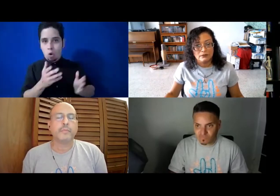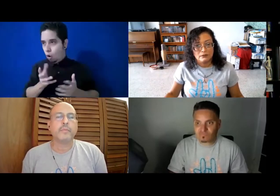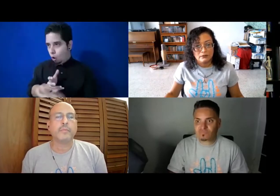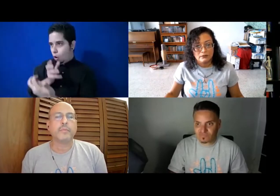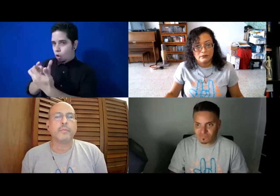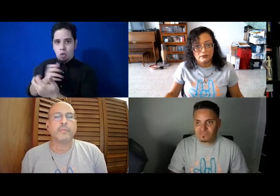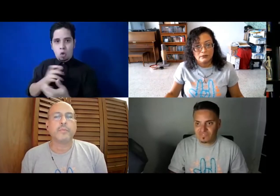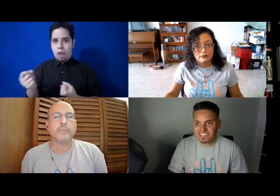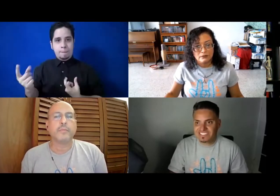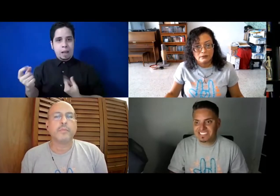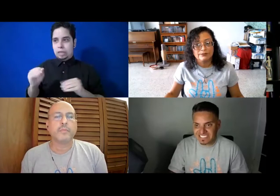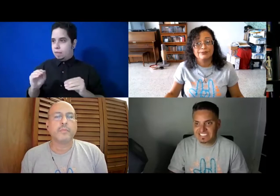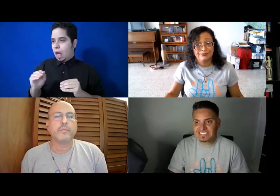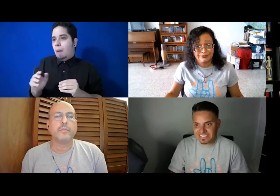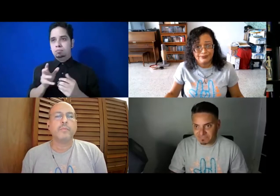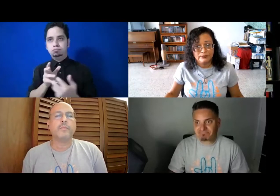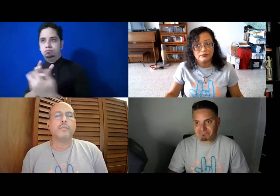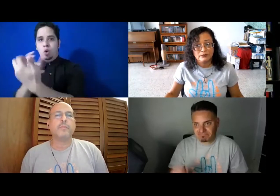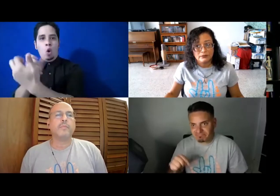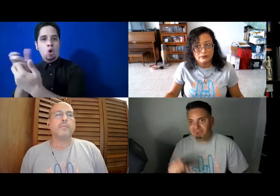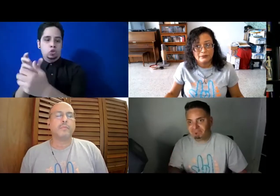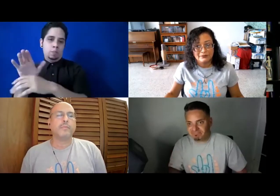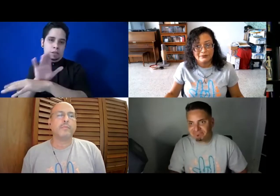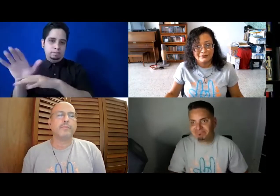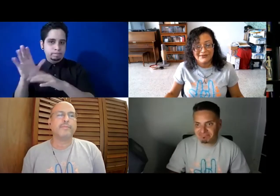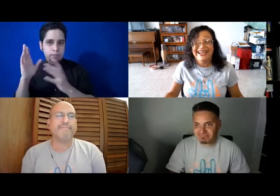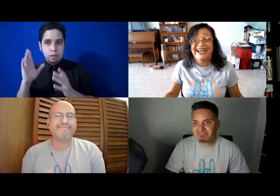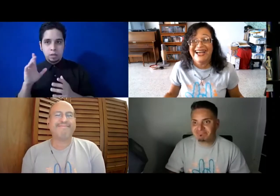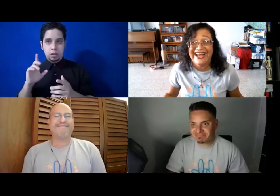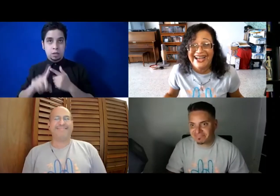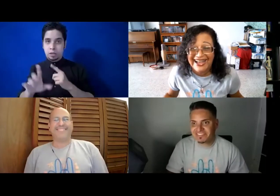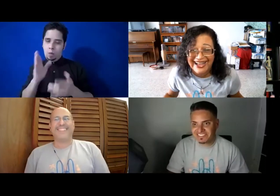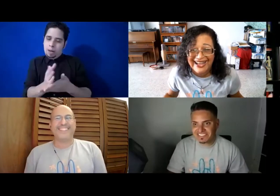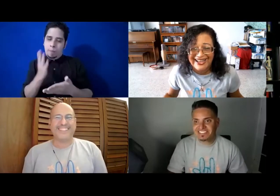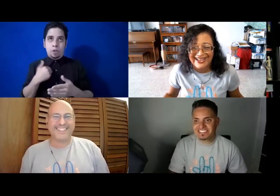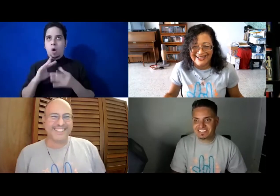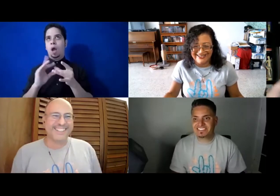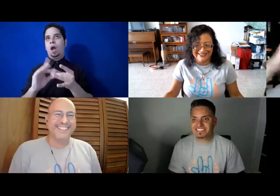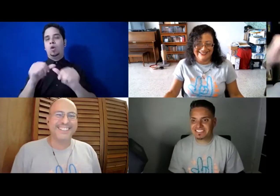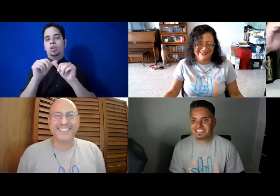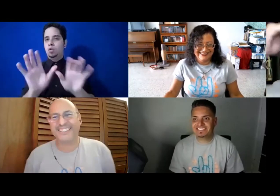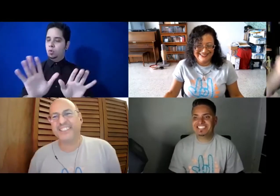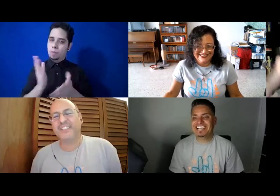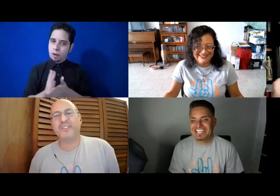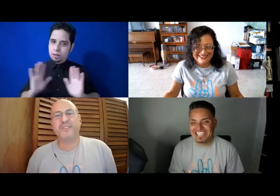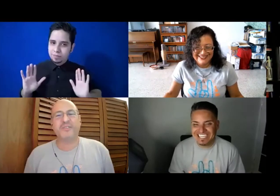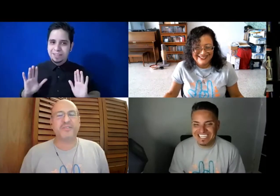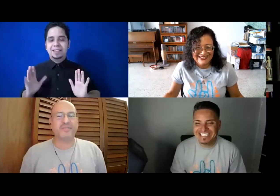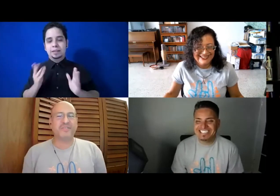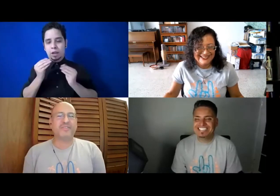de sensibilidad. Y hasta aquí porque rápido doy el editorial, tú sabes cómo me pongo yo y los pobres empiezan a subir a la cara y